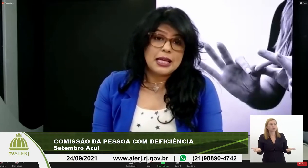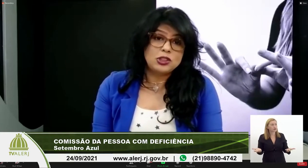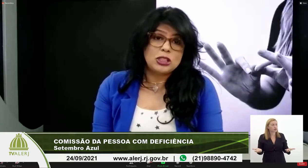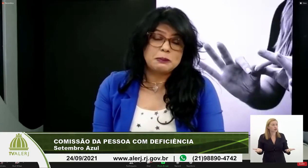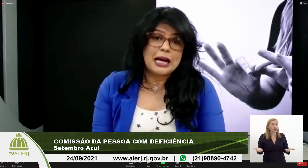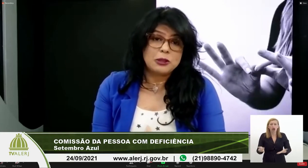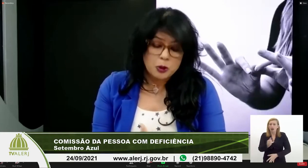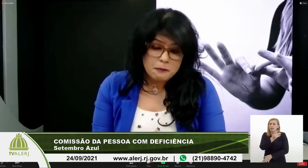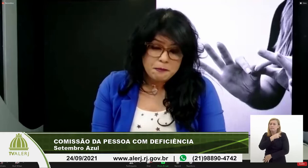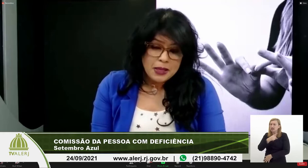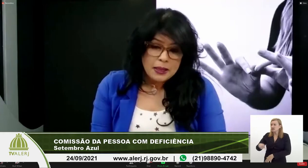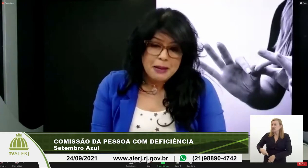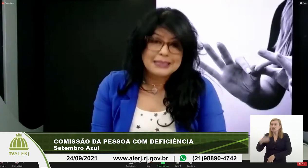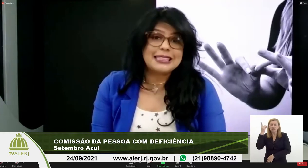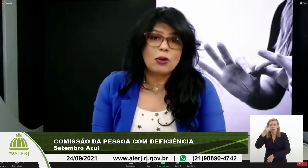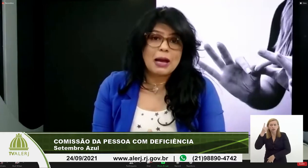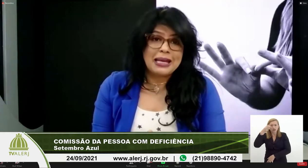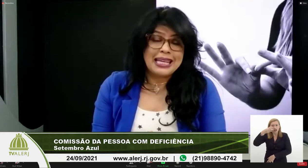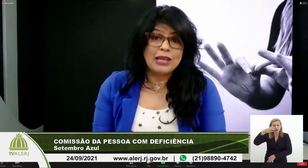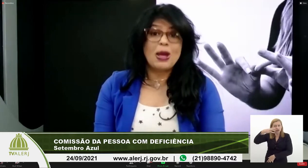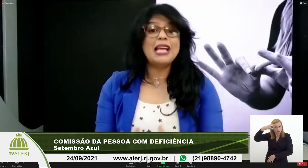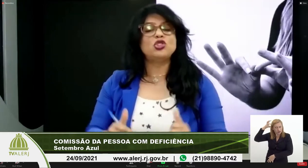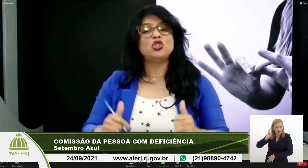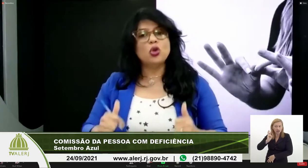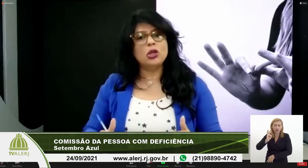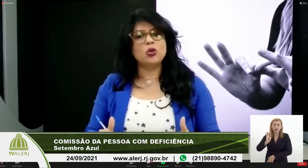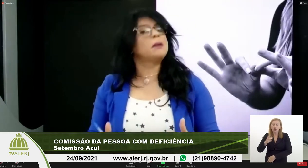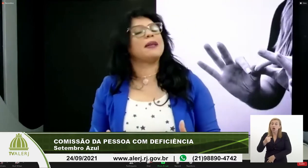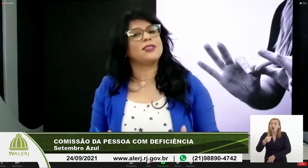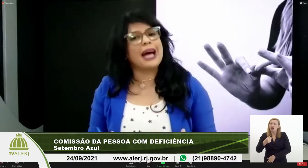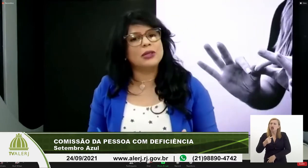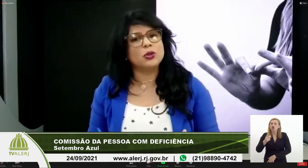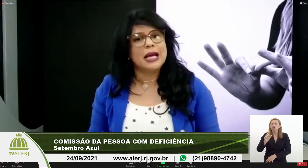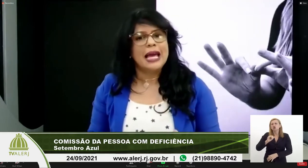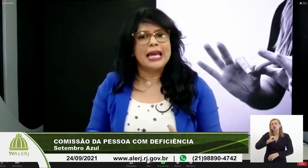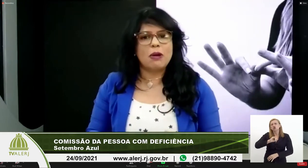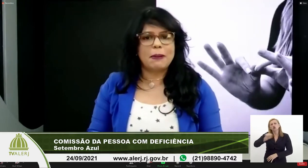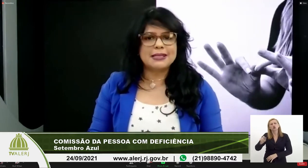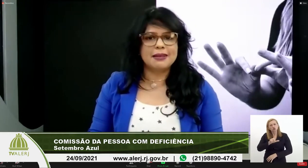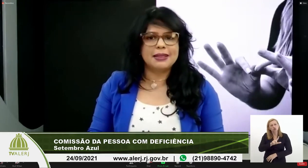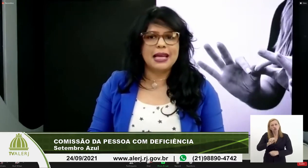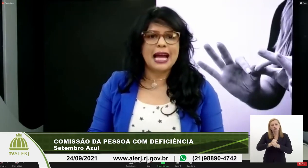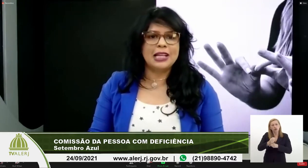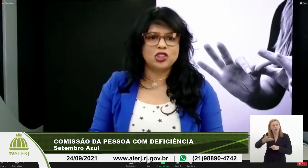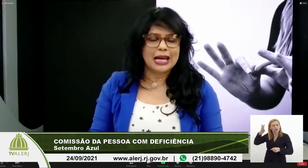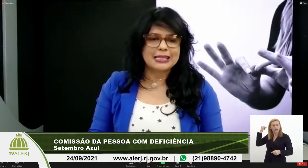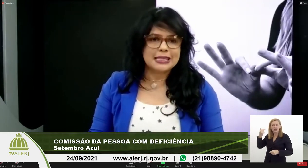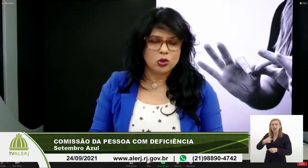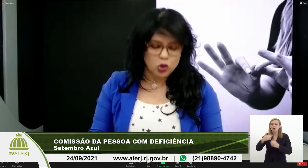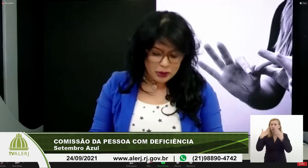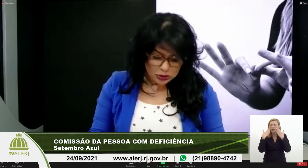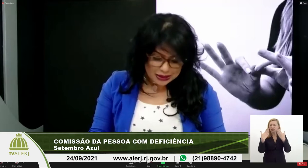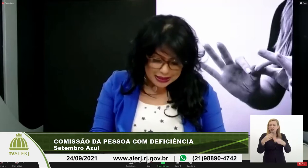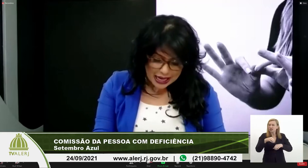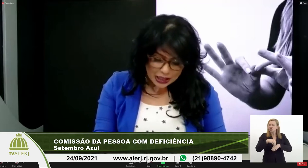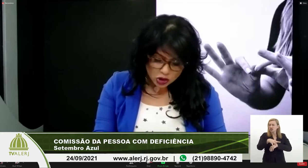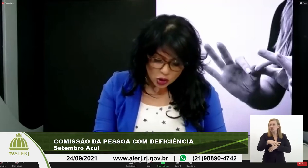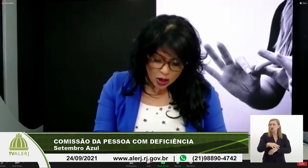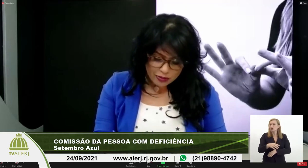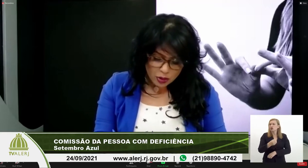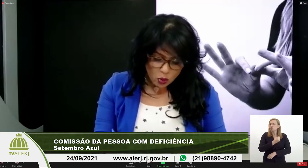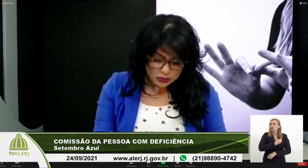presidente, deputado Marcelo Cabelereiro, em julho do ano passado, eu apresentei a indicação número